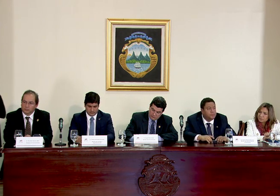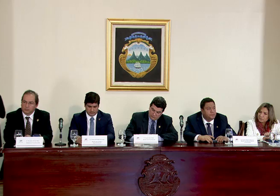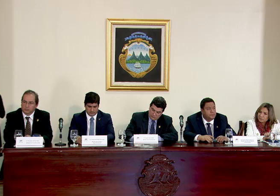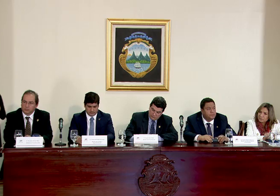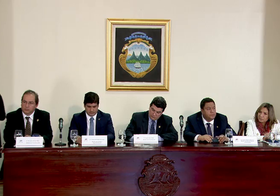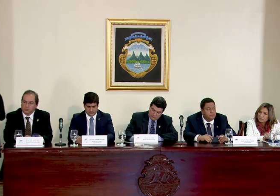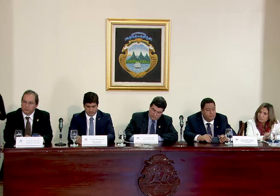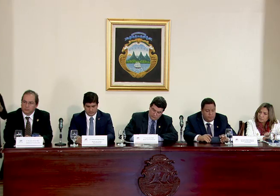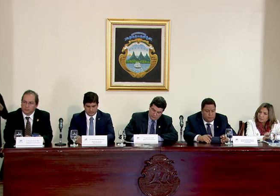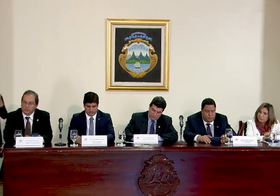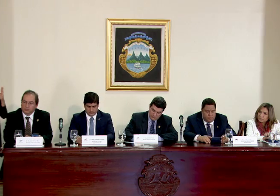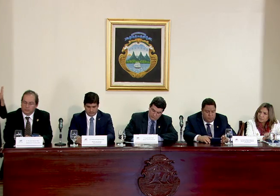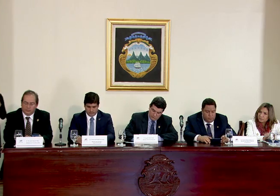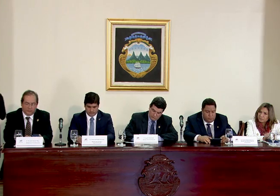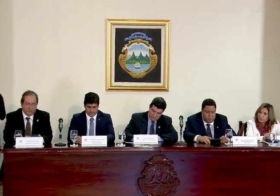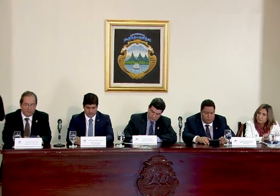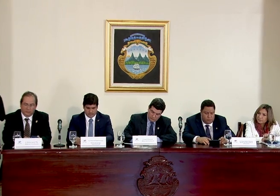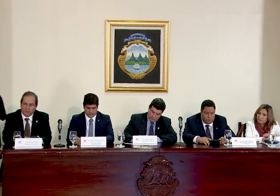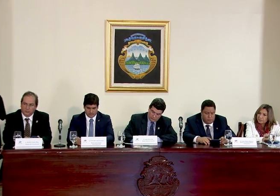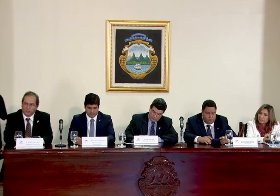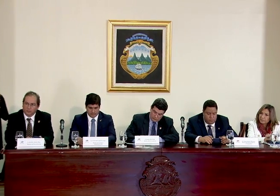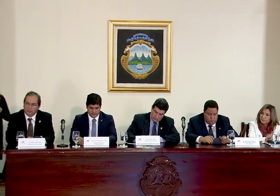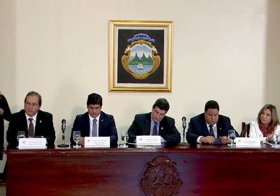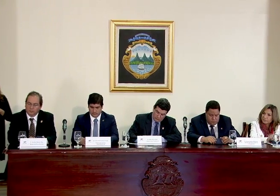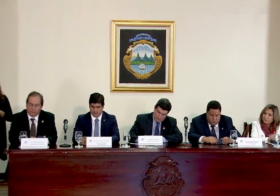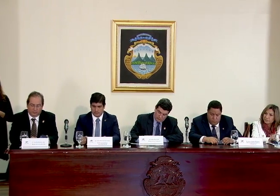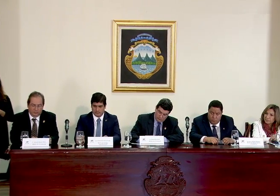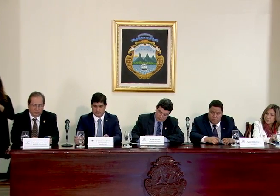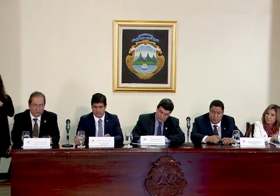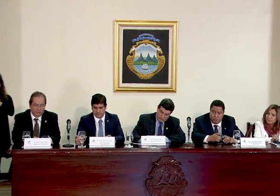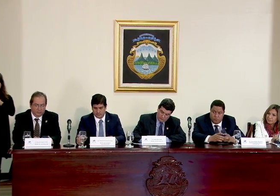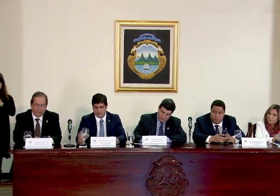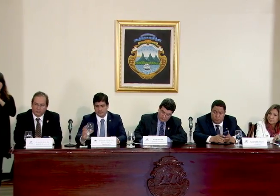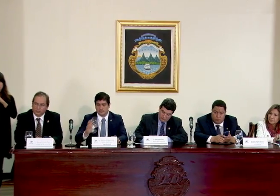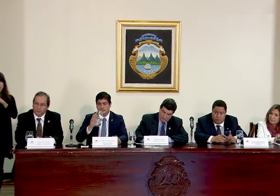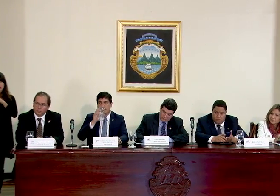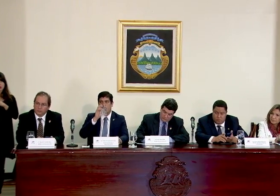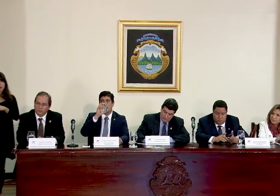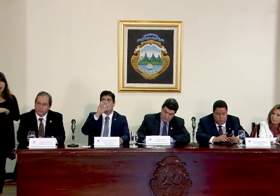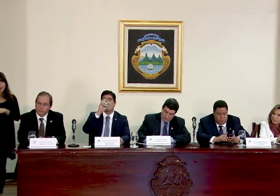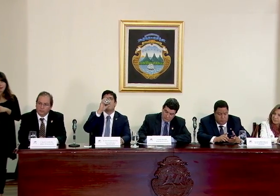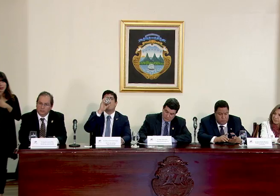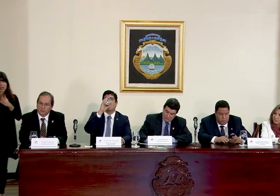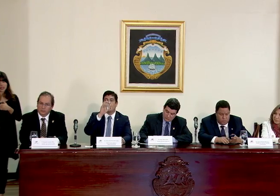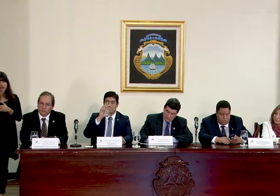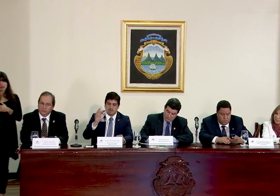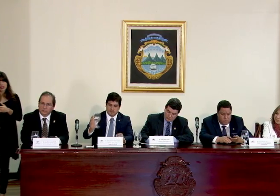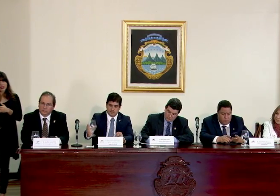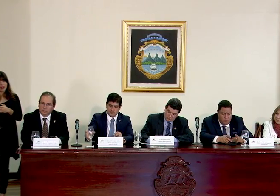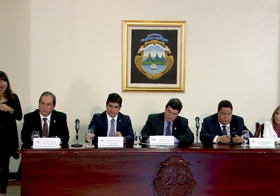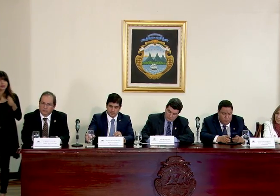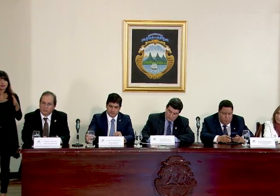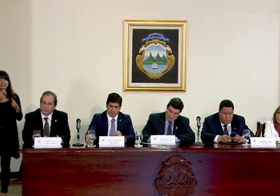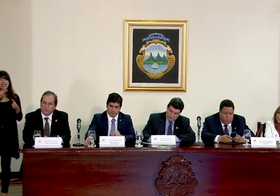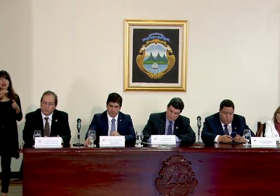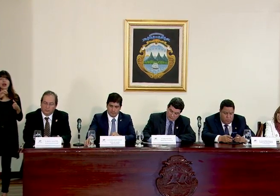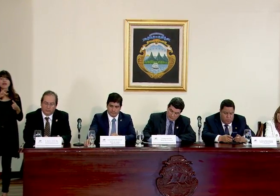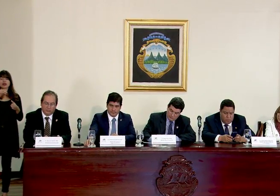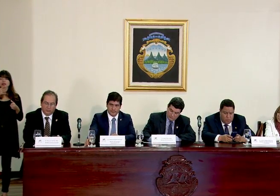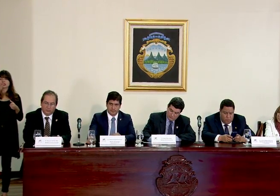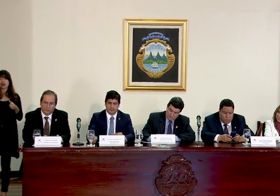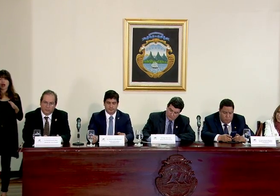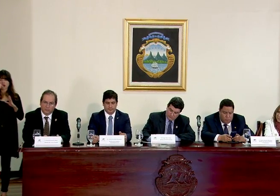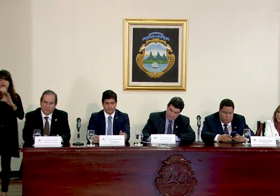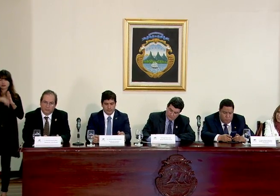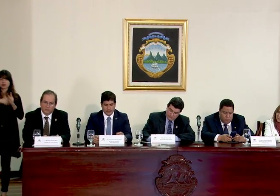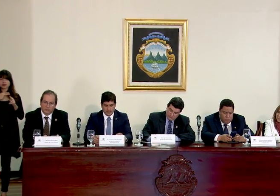ordenar lo que es la asignación de pauta publicitaria a los medios de comunicación y don Sergio Alfaro si ya tienen un panorama más